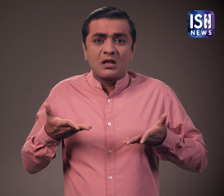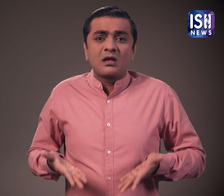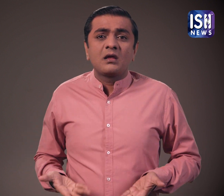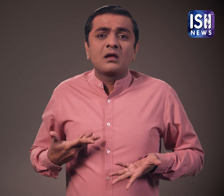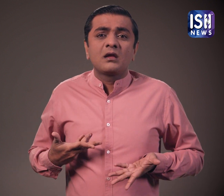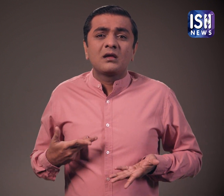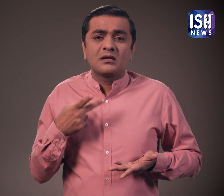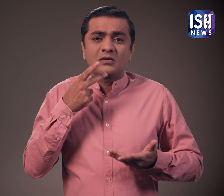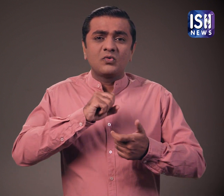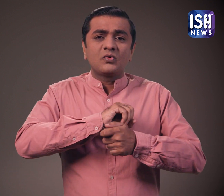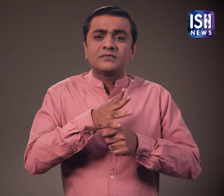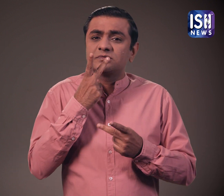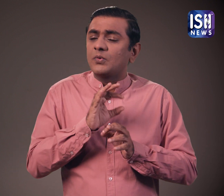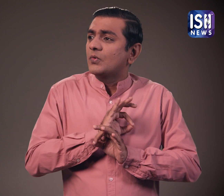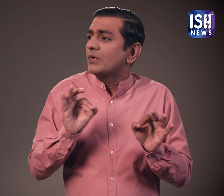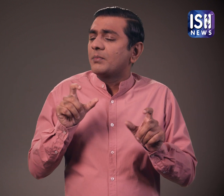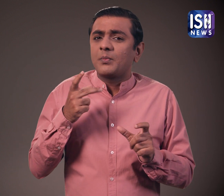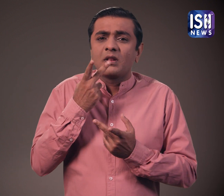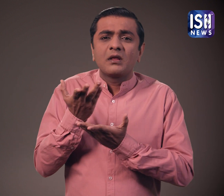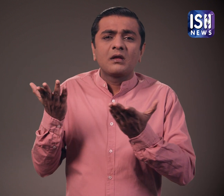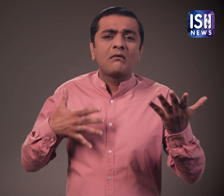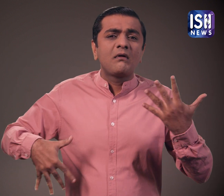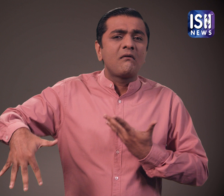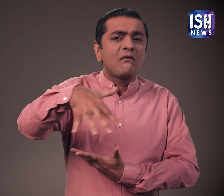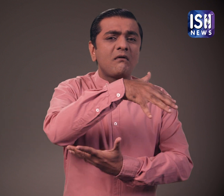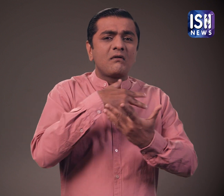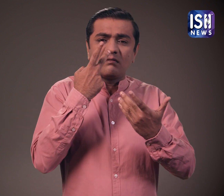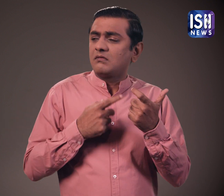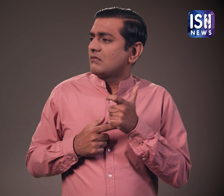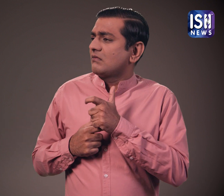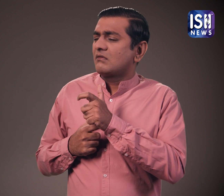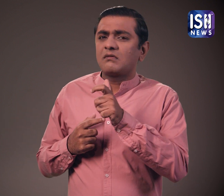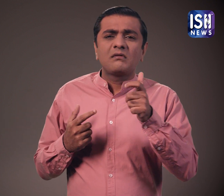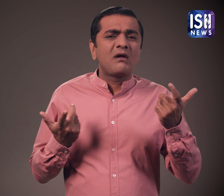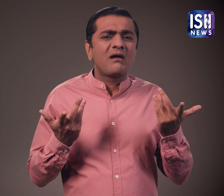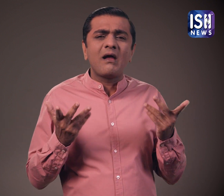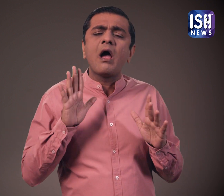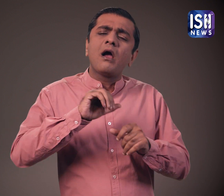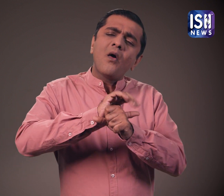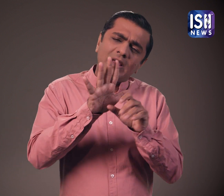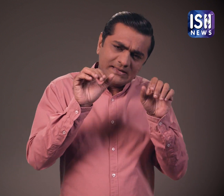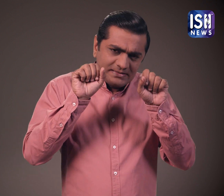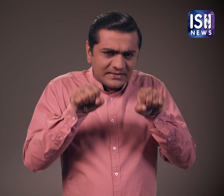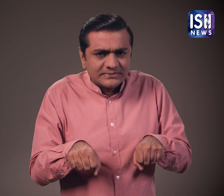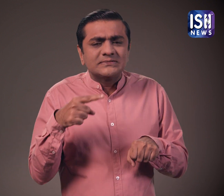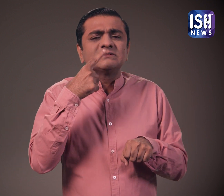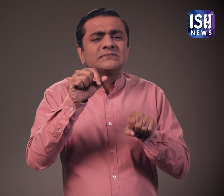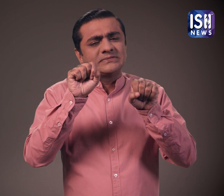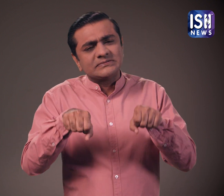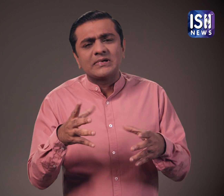चीन में हूँ और यहाँ कोविड का कोई डर नहीं उन्होंने आसपास के लोगों को दिखाते हुए का हाँ आसपास के लोगों को देखे हाँ कोविड की मामले